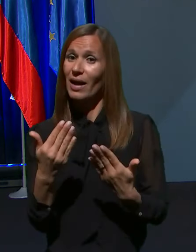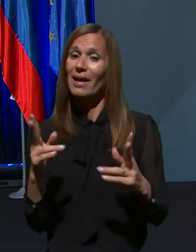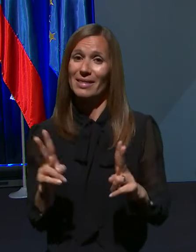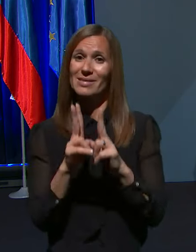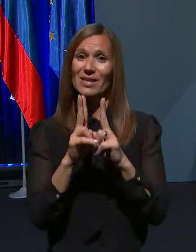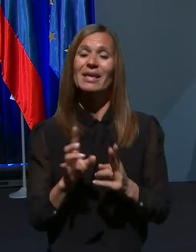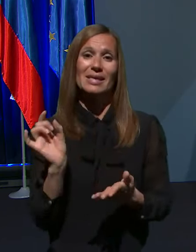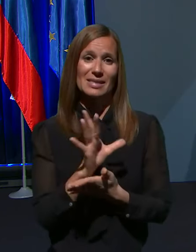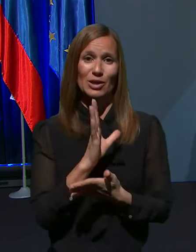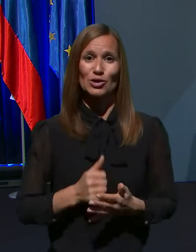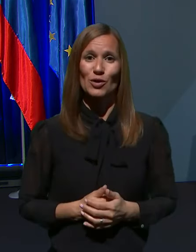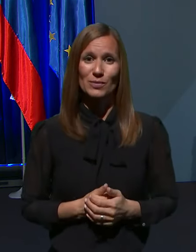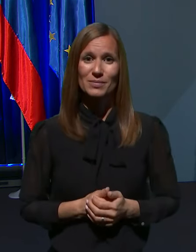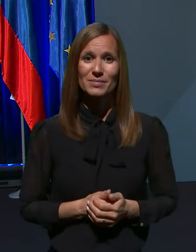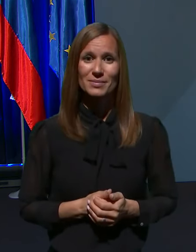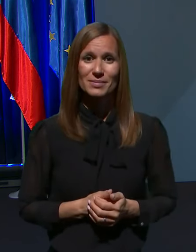Srečno. Srečno.